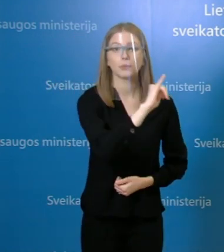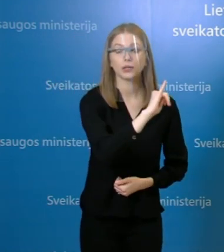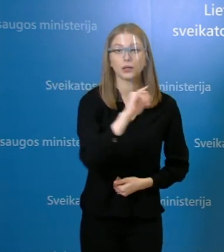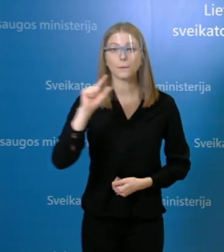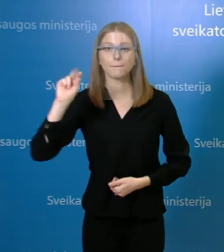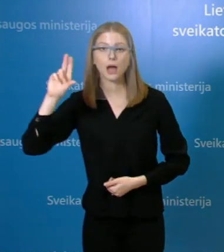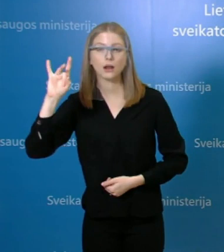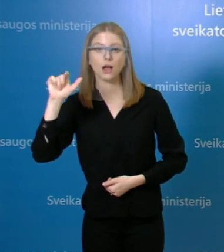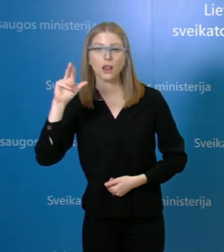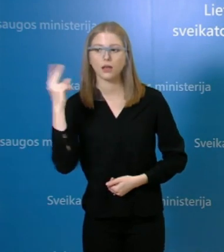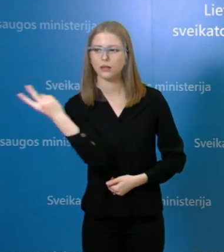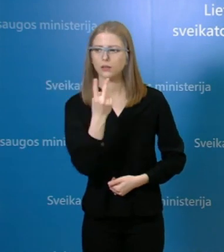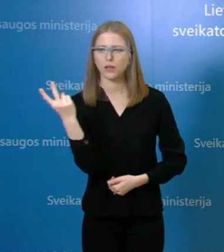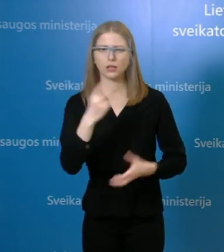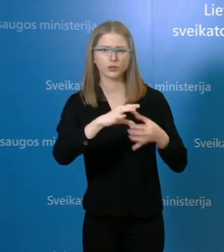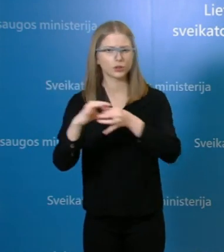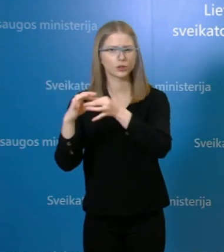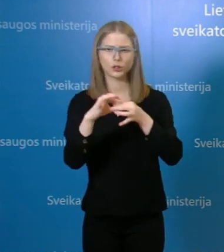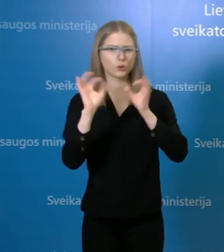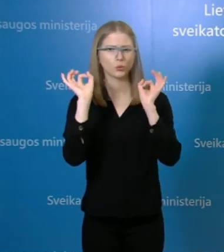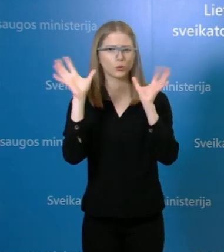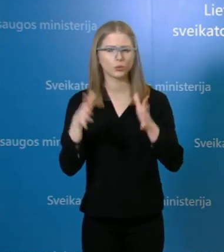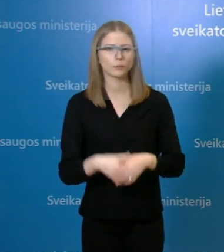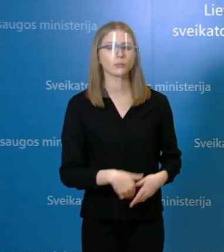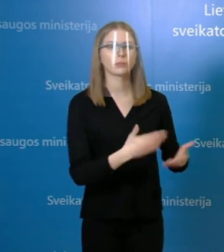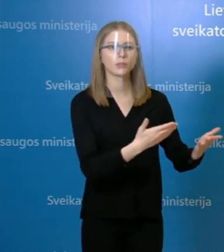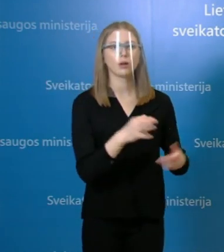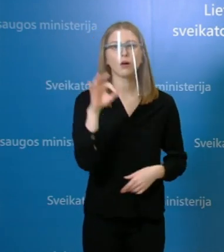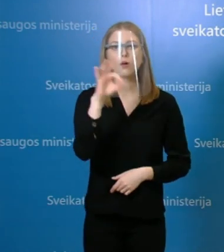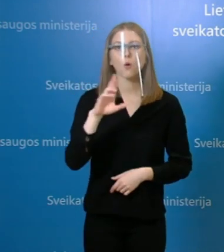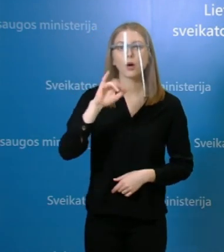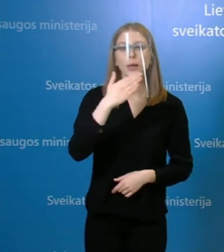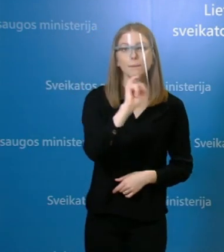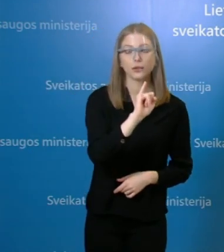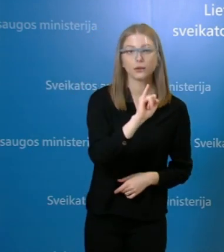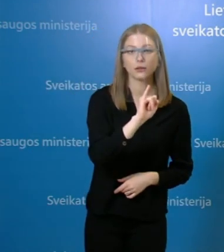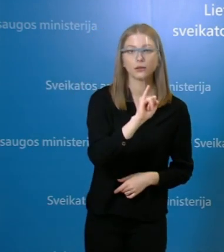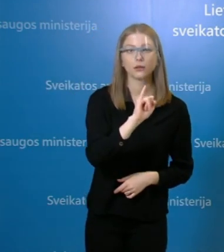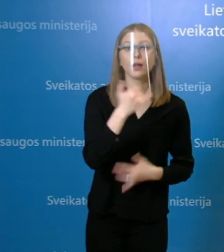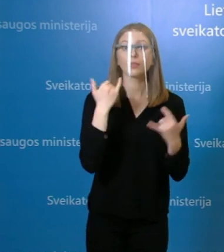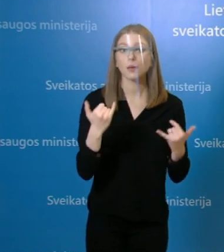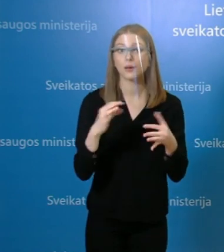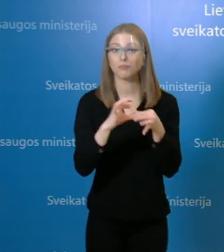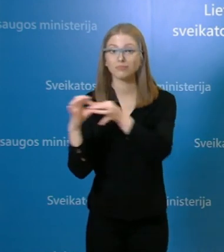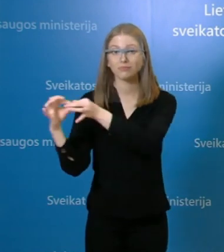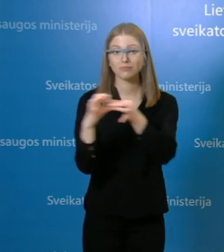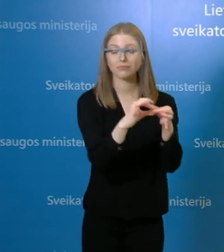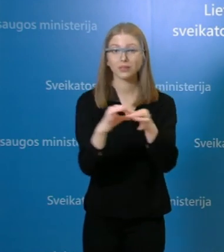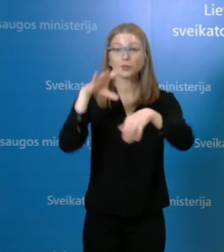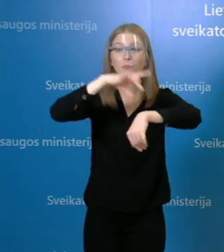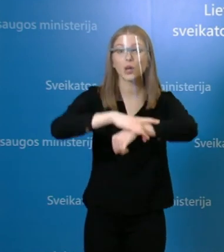sutrantu, nesusisėjo? Dėl Rimi, tai iš karto norėčiau patikslinti, kad kol kas nesusisėjo. Mūsų kol kas yra